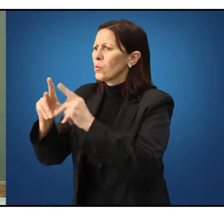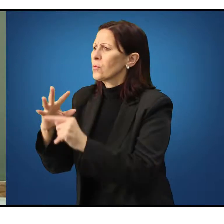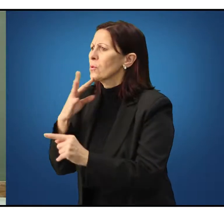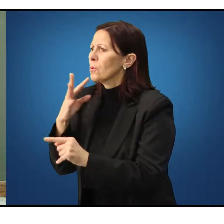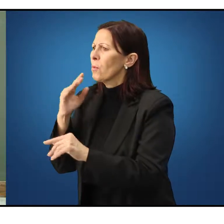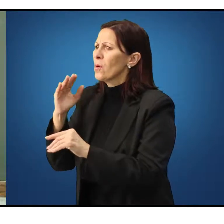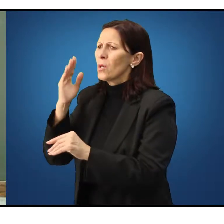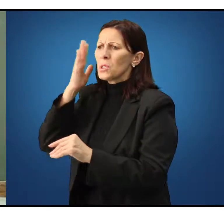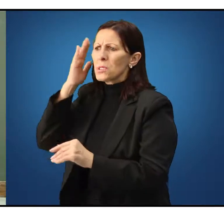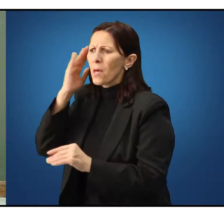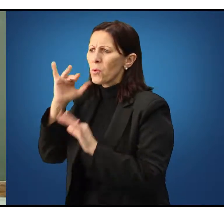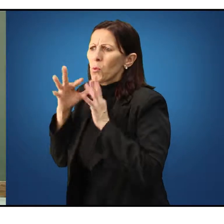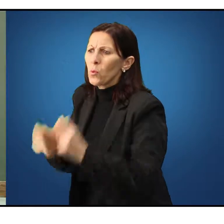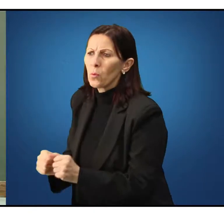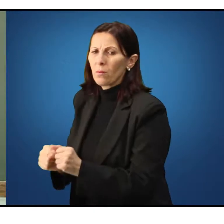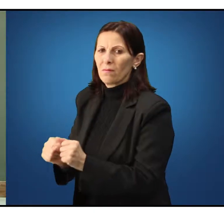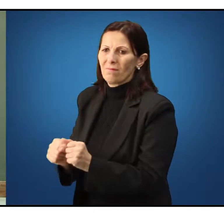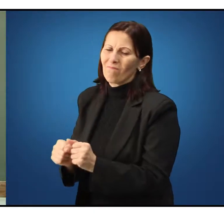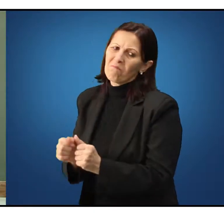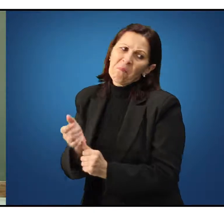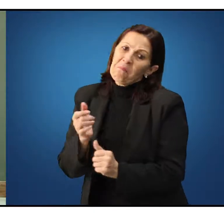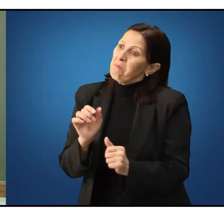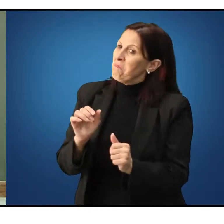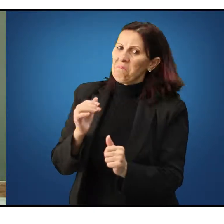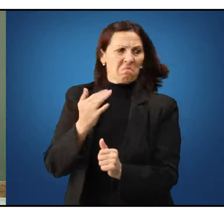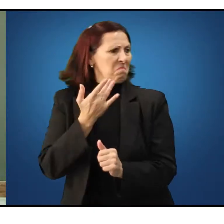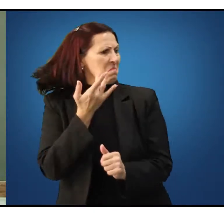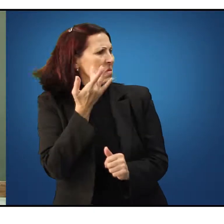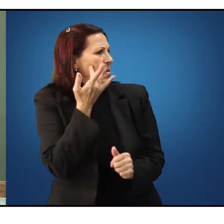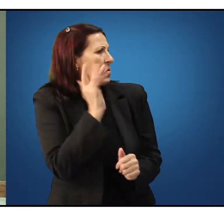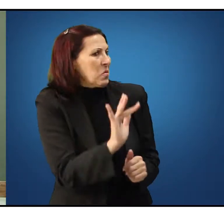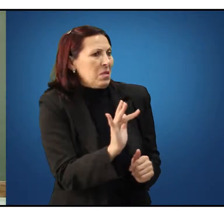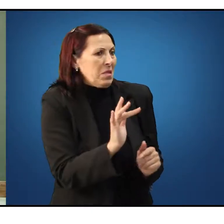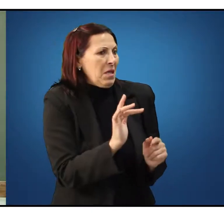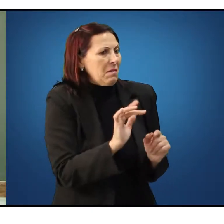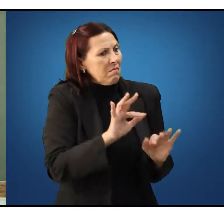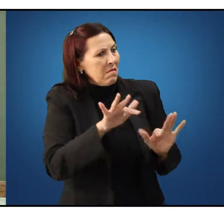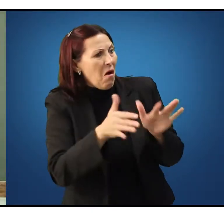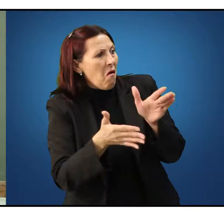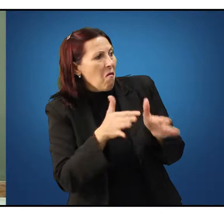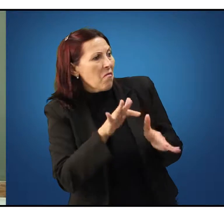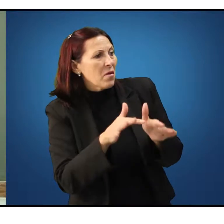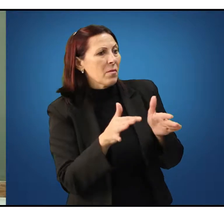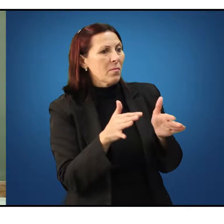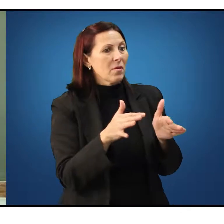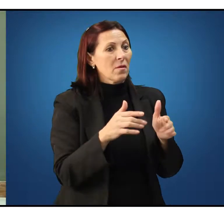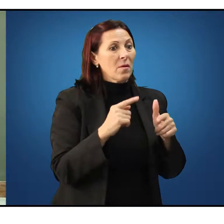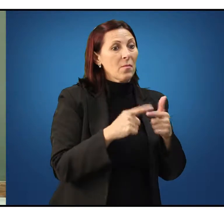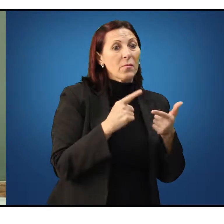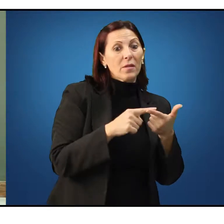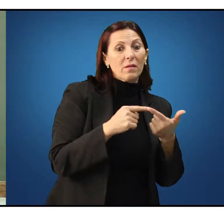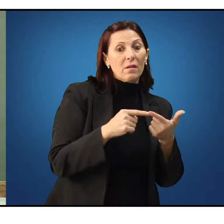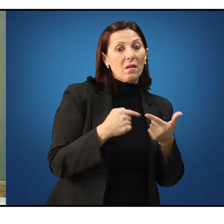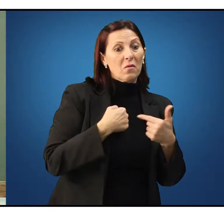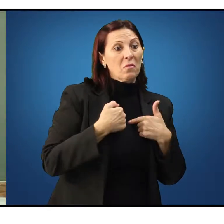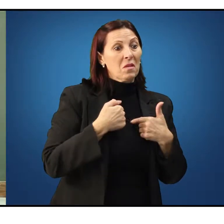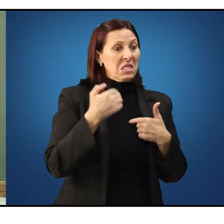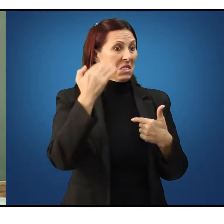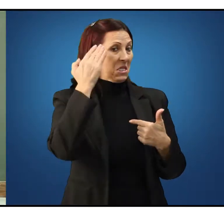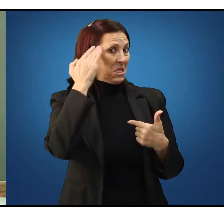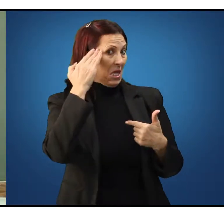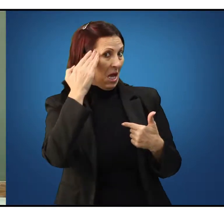ele respondia, não sei por que sou considerado um sábio, talvez eu seja considerado sábio